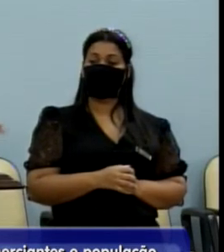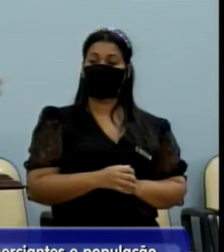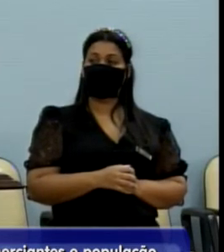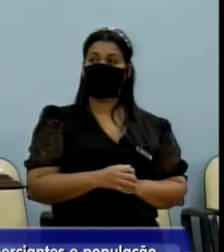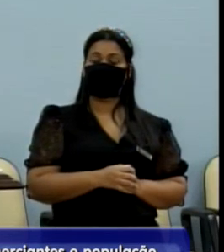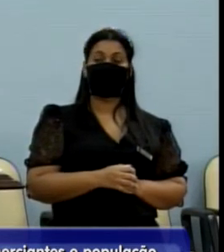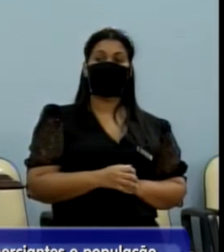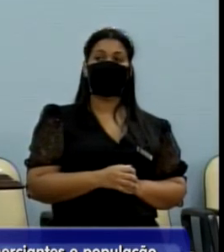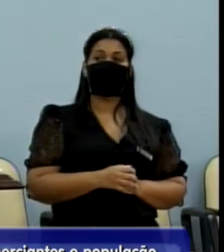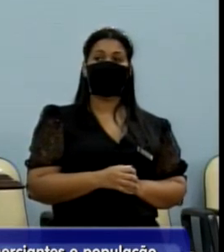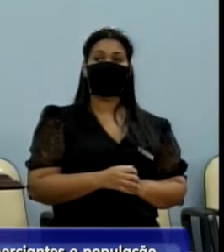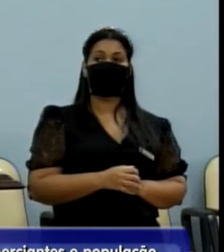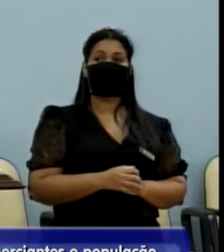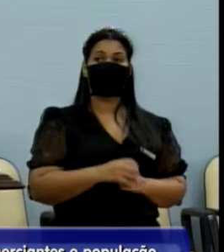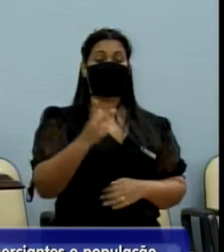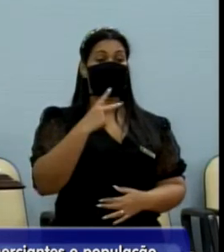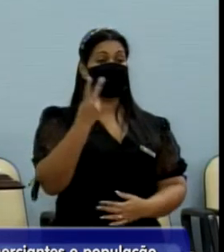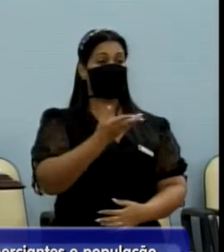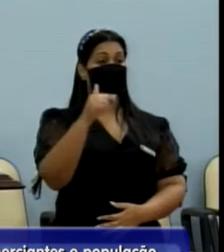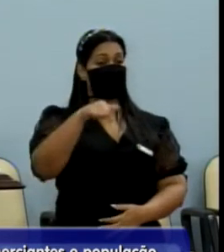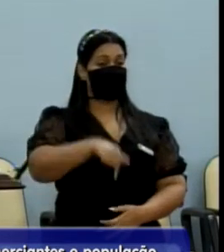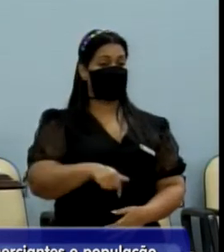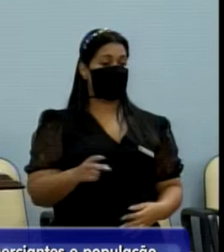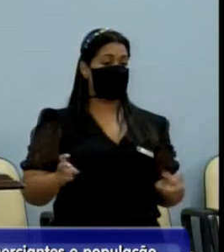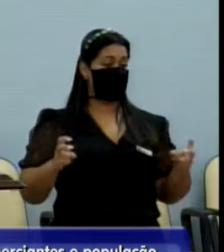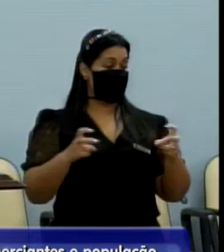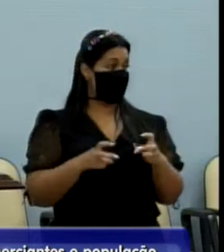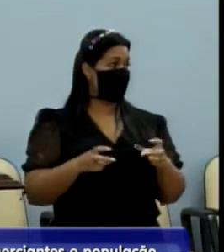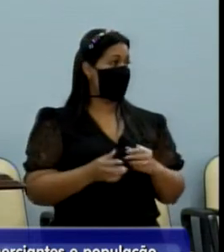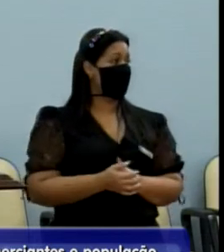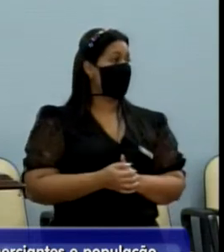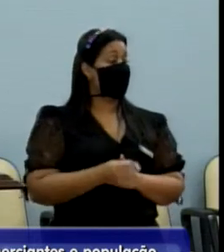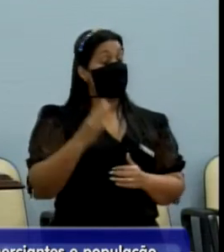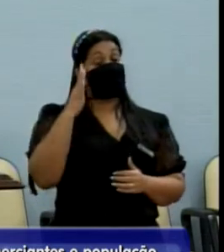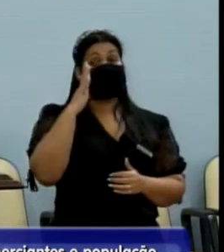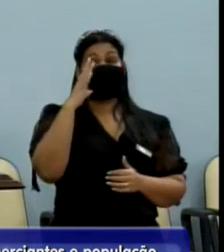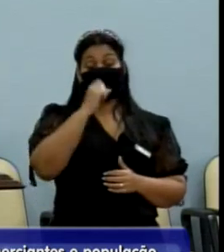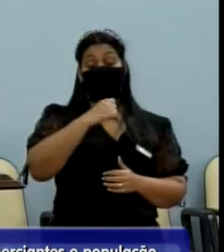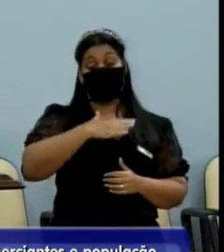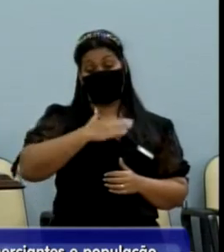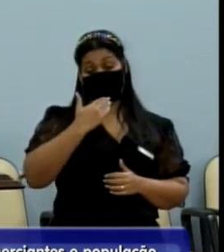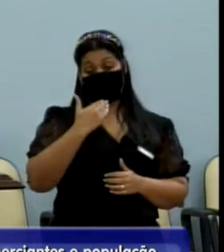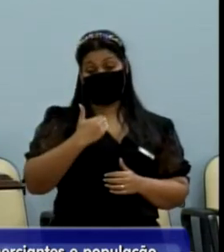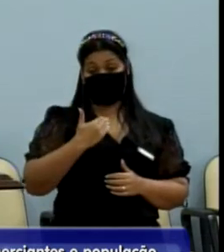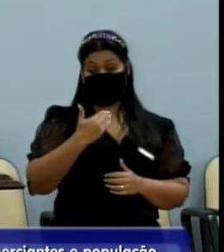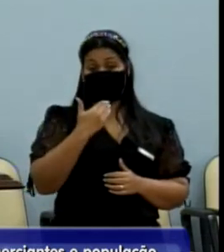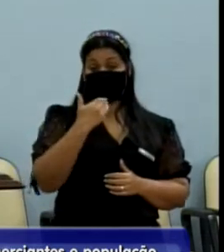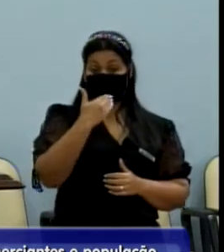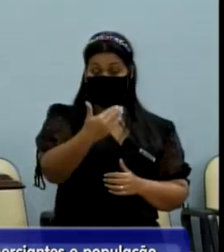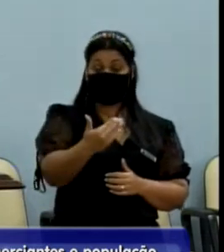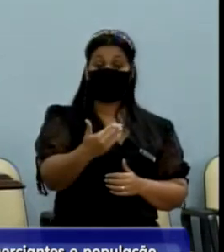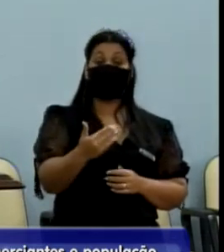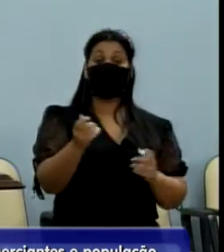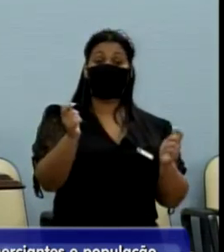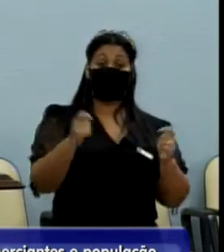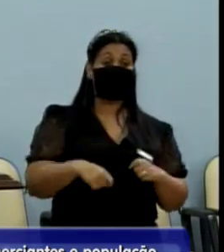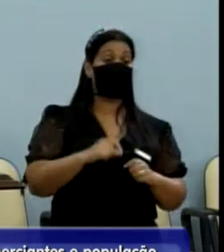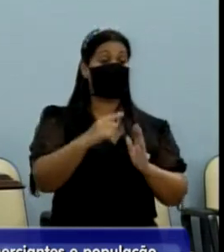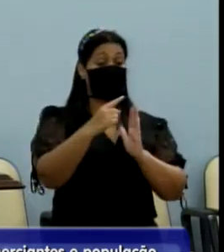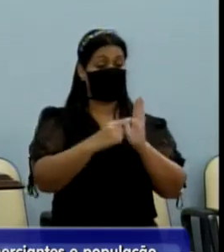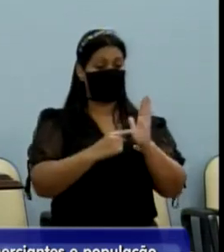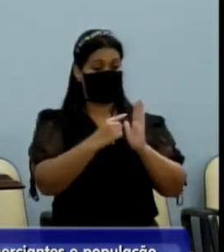Senhor presidente, os vereadores dessa casa entenderam o meu pedido de poder isentar